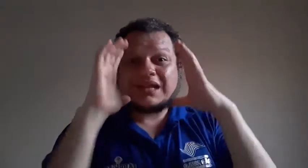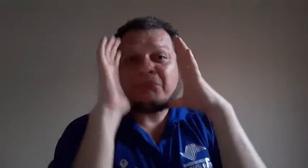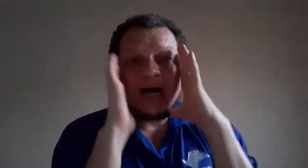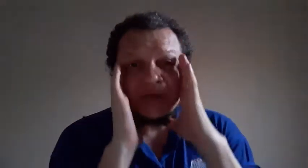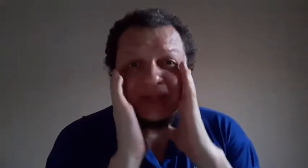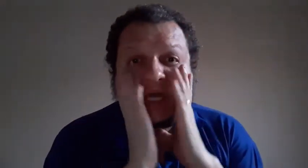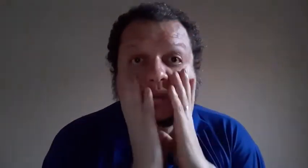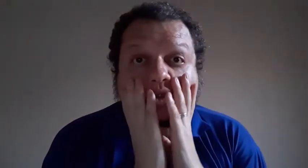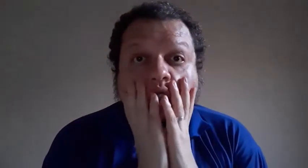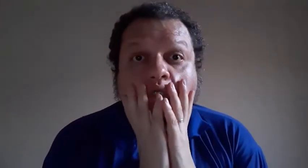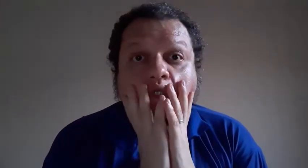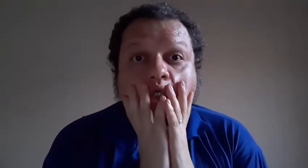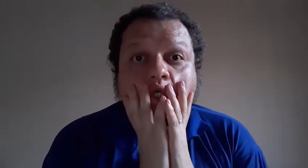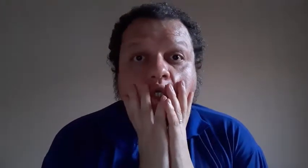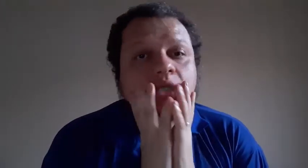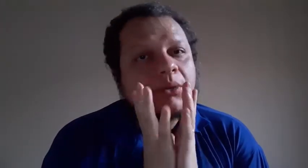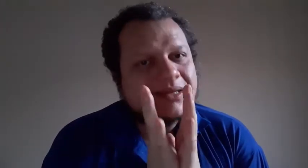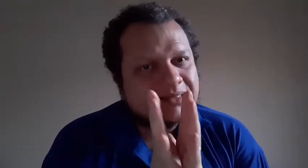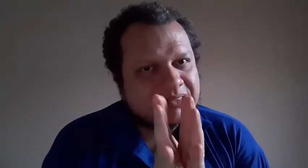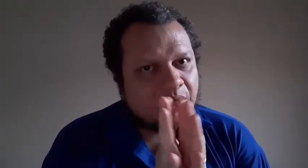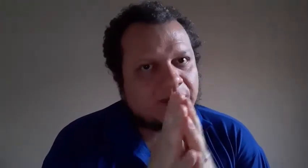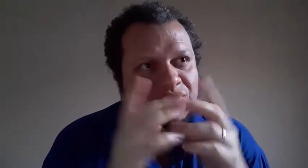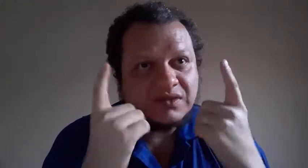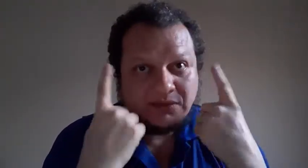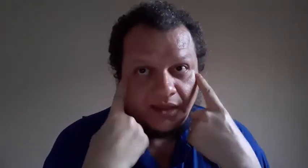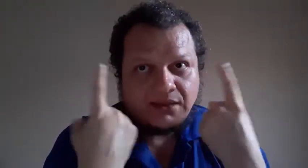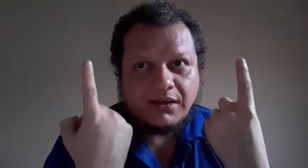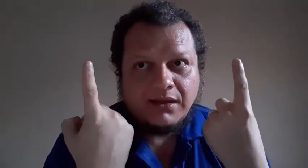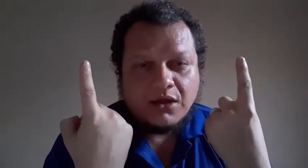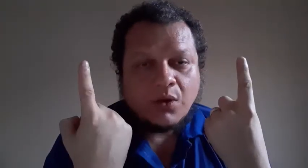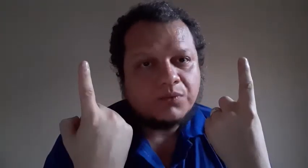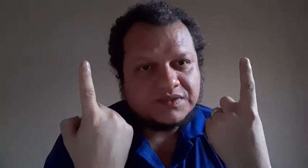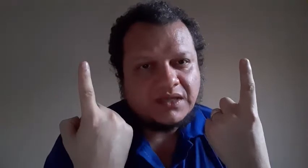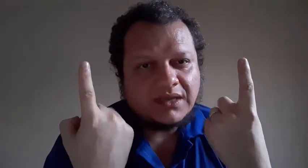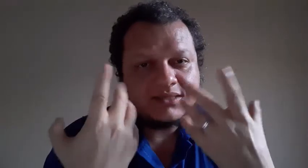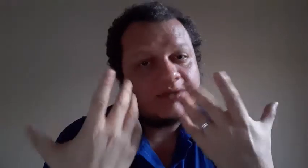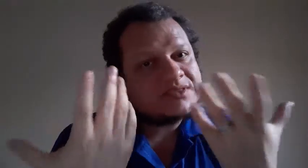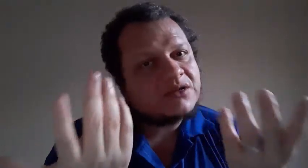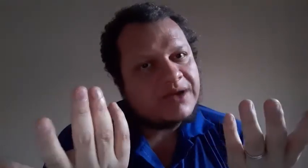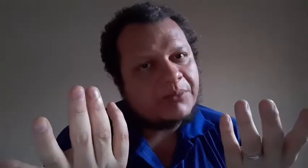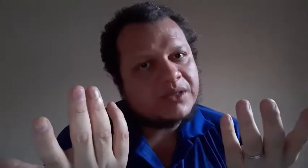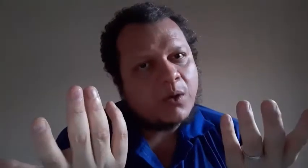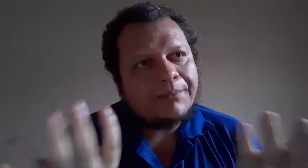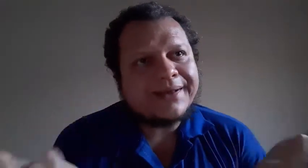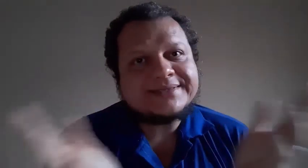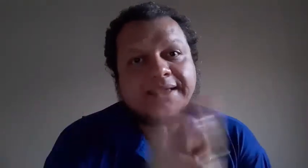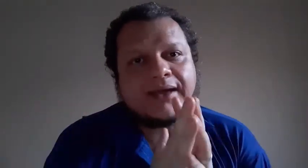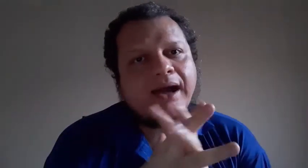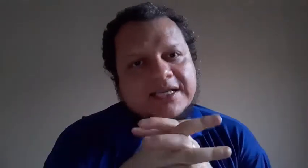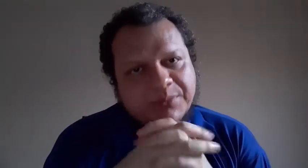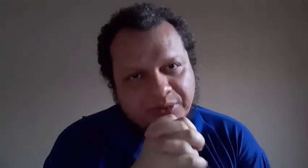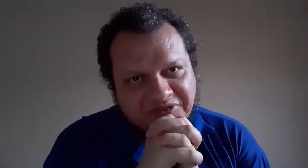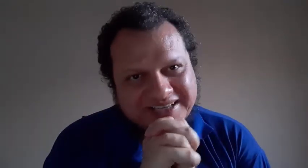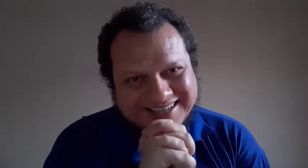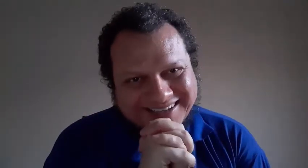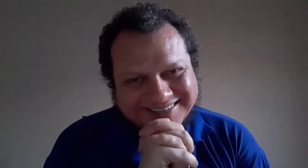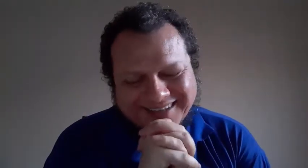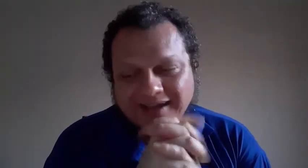trabalho que dá isso, gente. Então, é necessário que você tenha consciência que você não vai poder cobrar 100 reais para poder fazer, né?